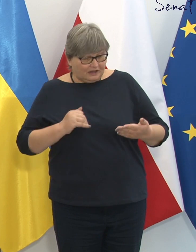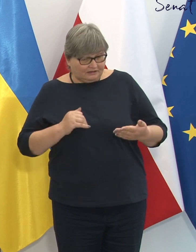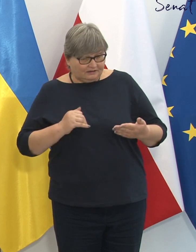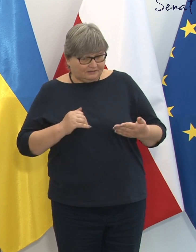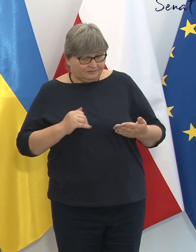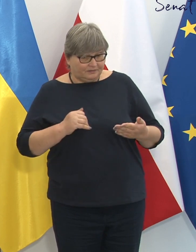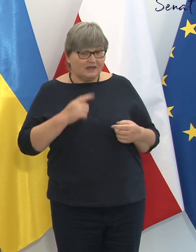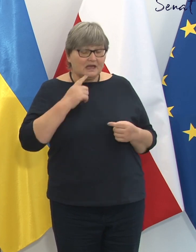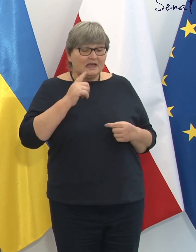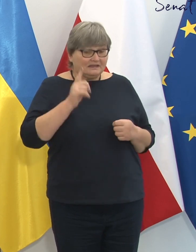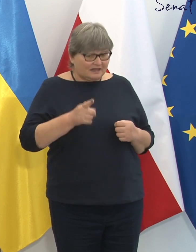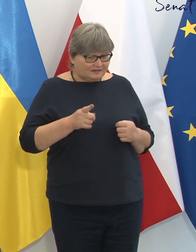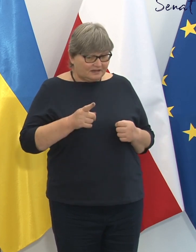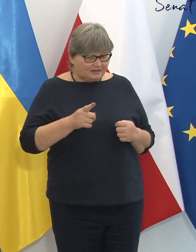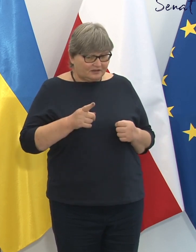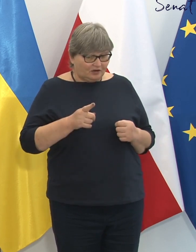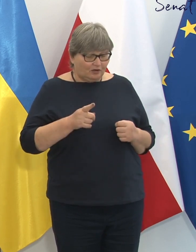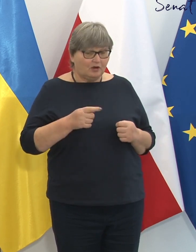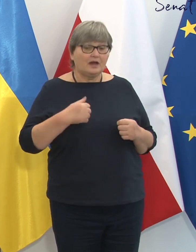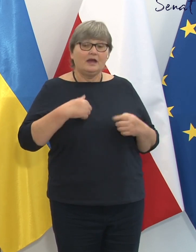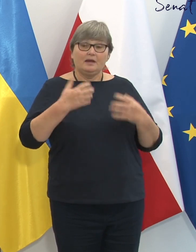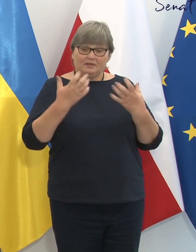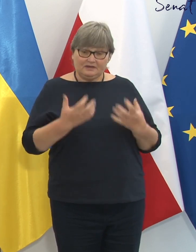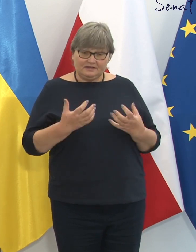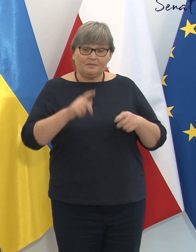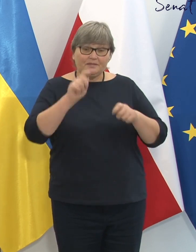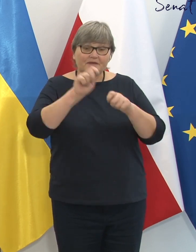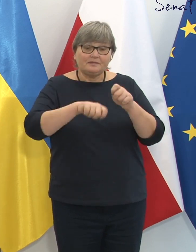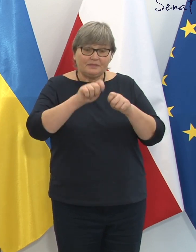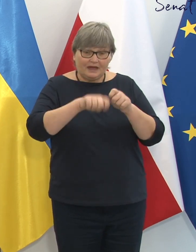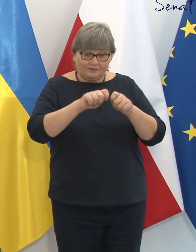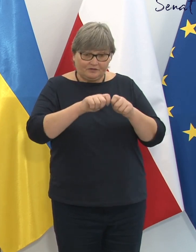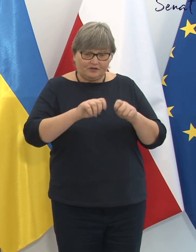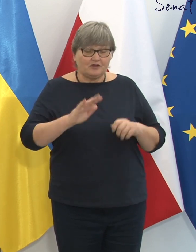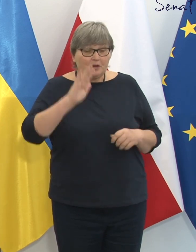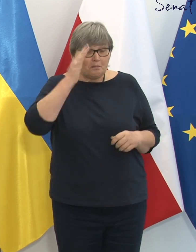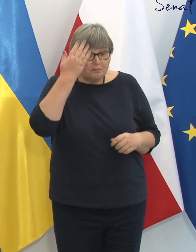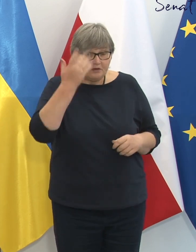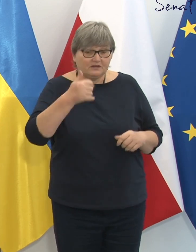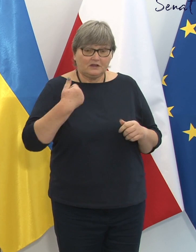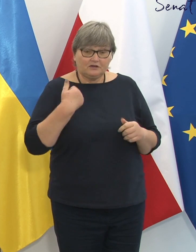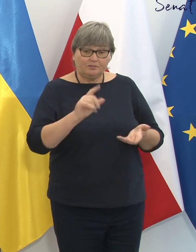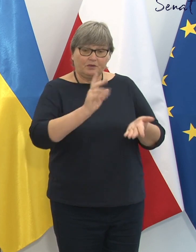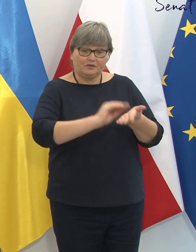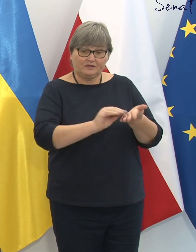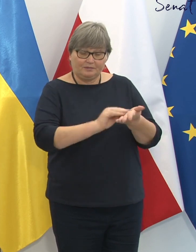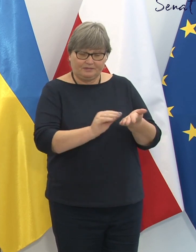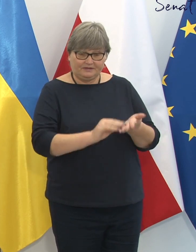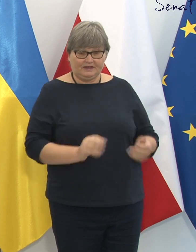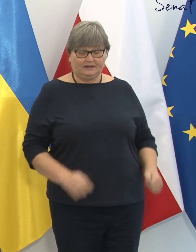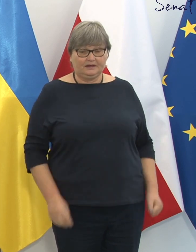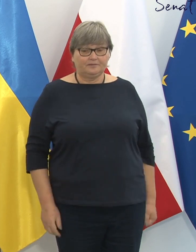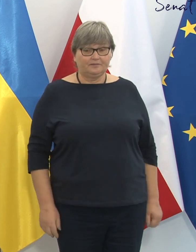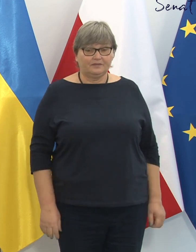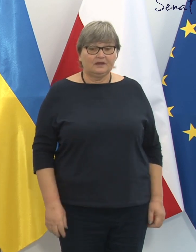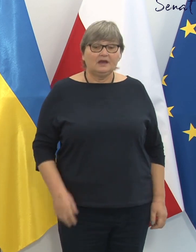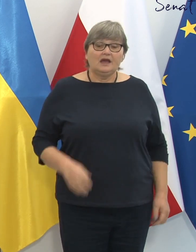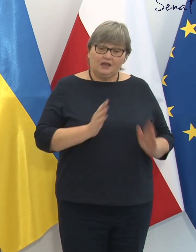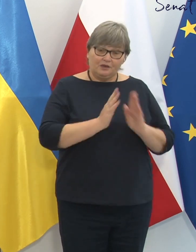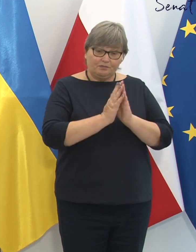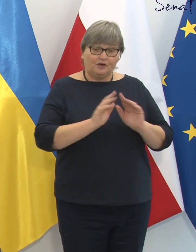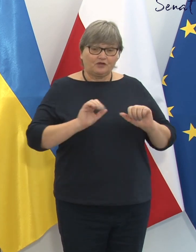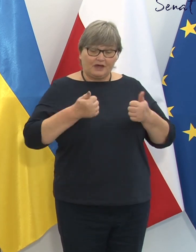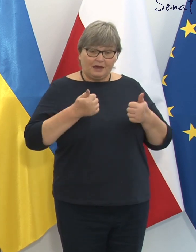decyzji i uchwały senatorowie po prostu chcieli się z tą notą zapoznać. Więc niech pan minister